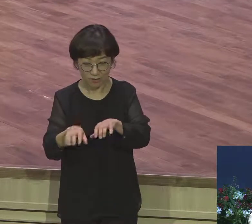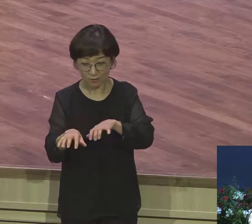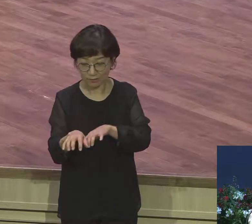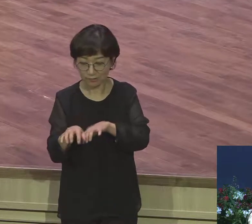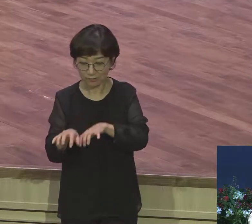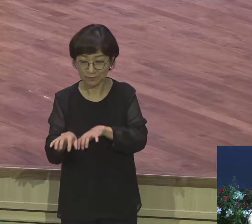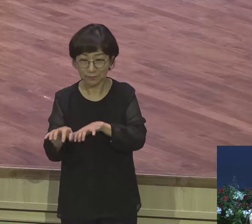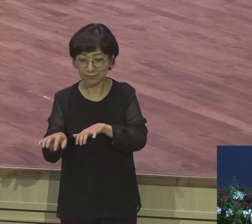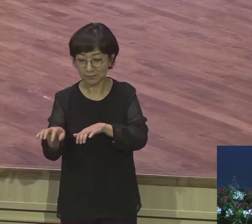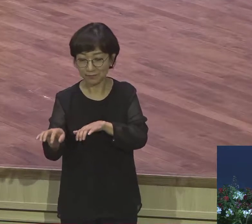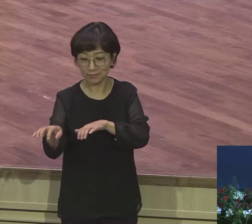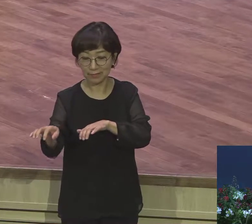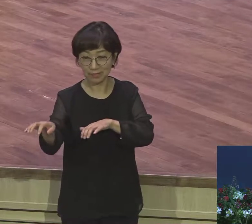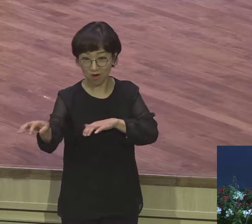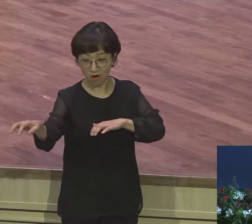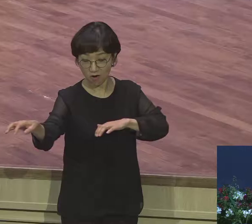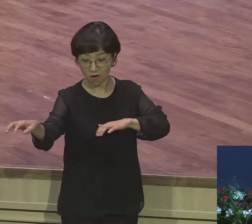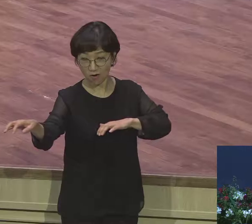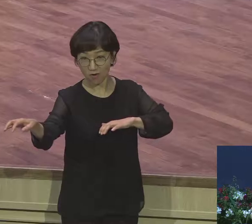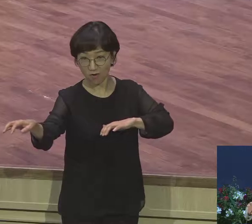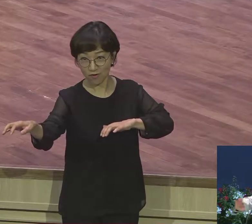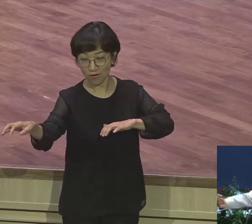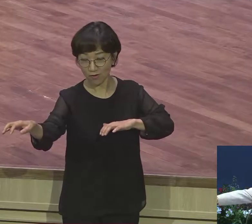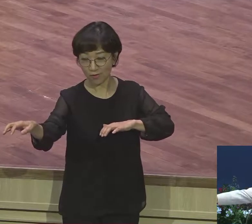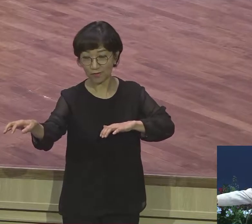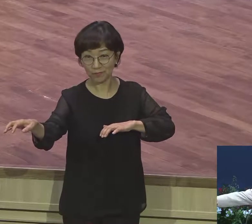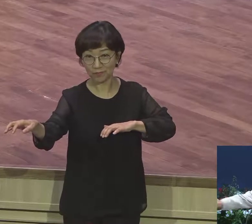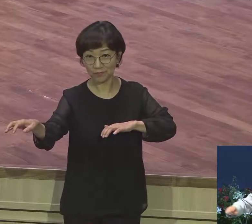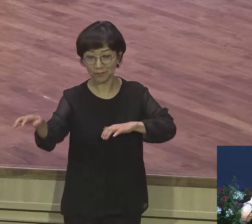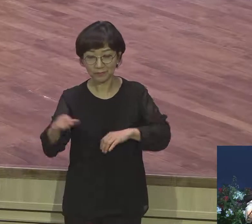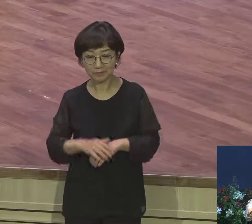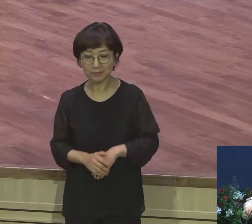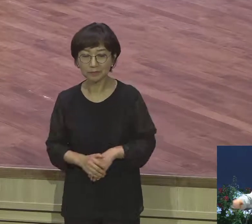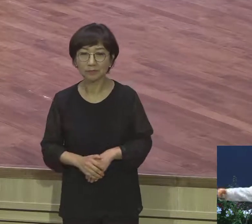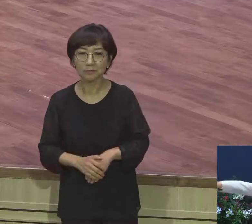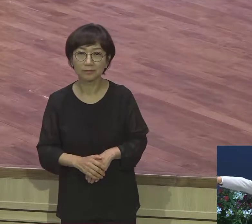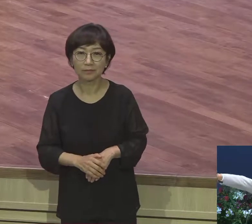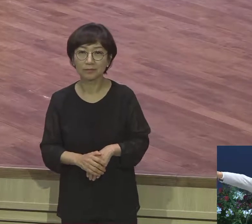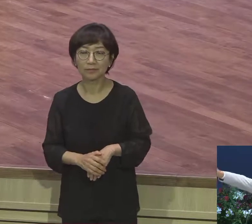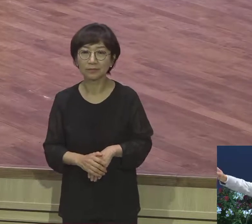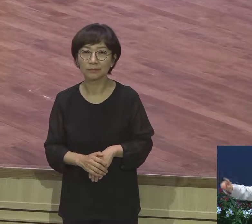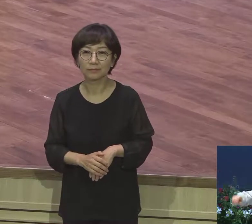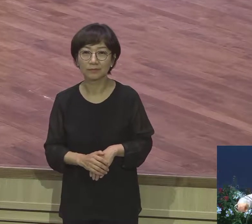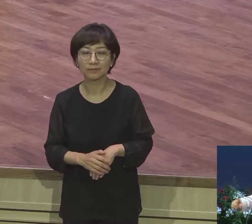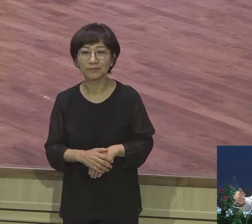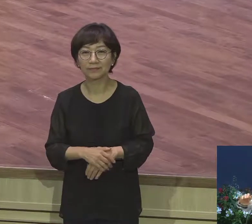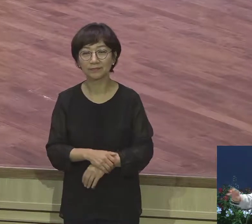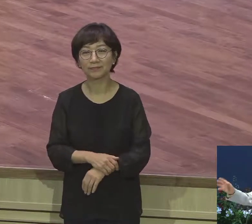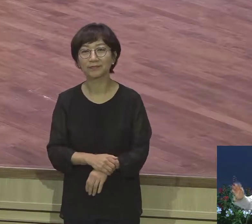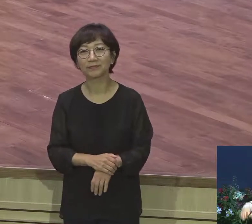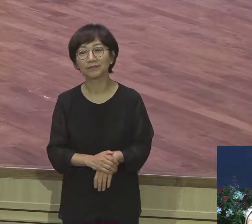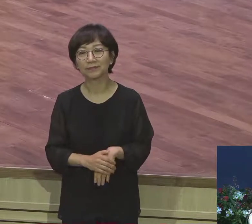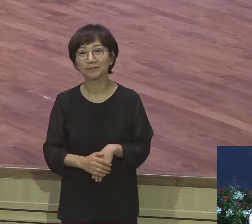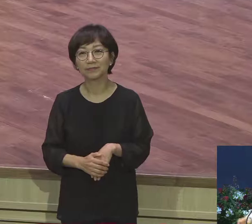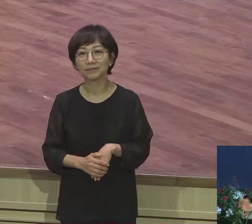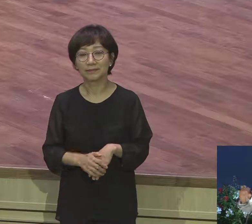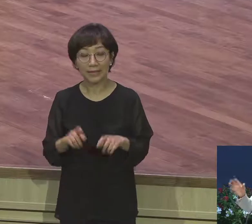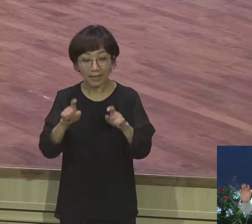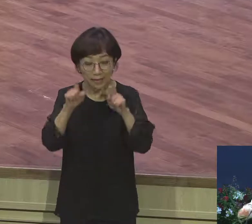라반이 뭐하는지 알아보니까 양털 깎으러 갔다 양털 양치는 빨리 가서 양을 치야 되거든요 양털을 깎으려면